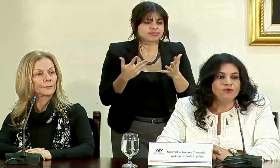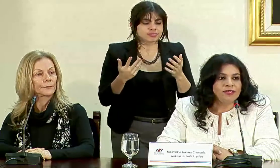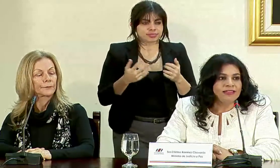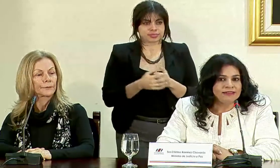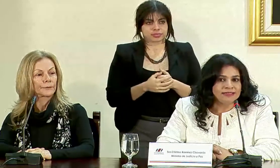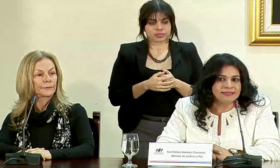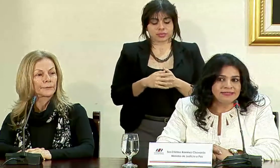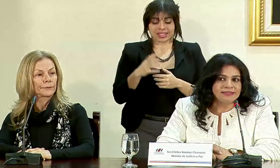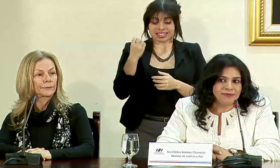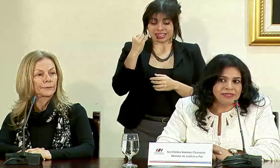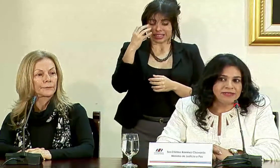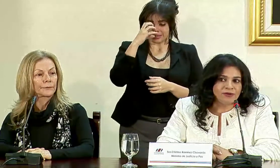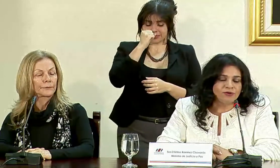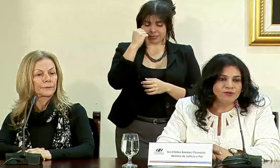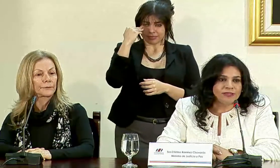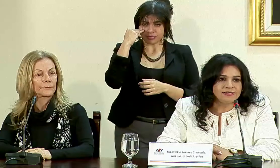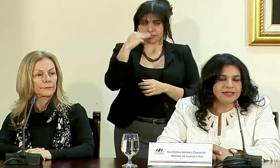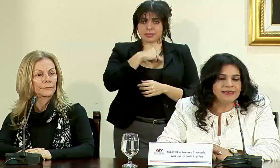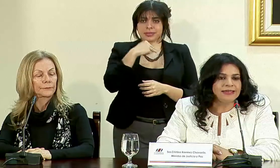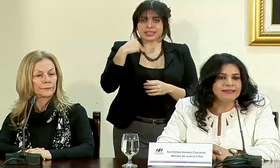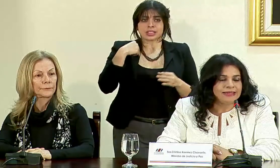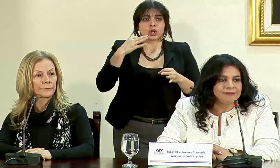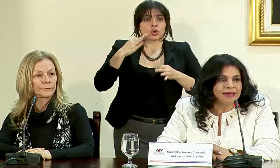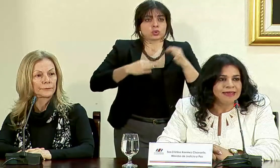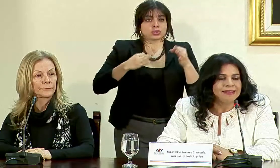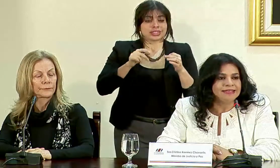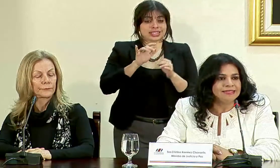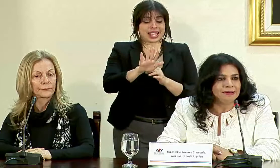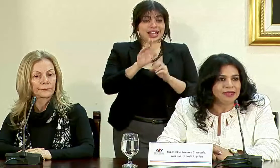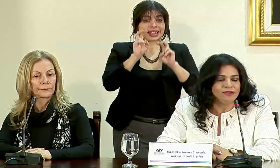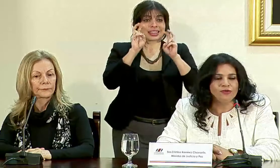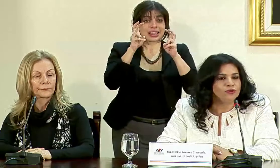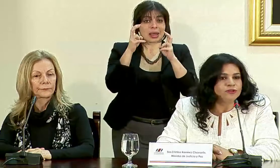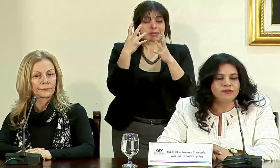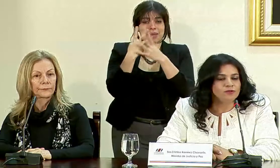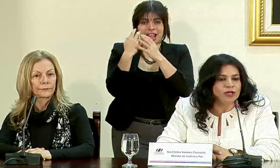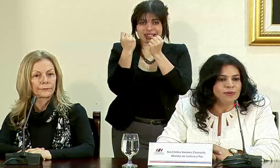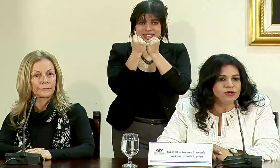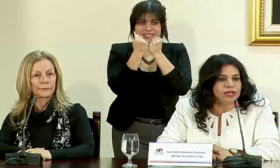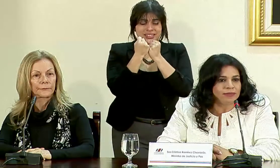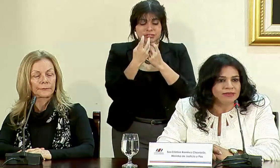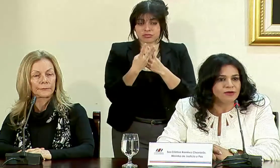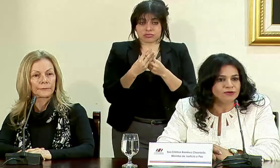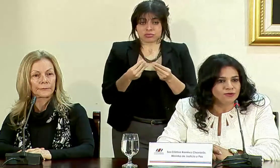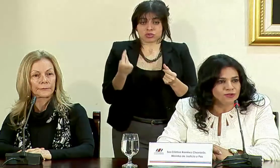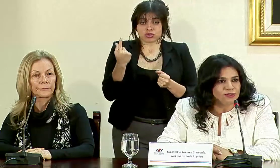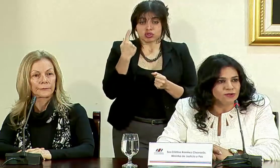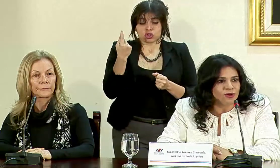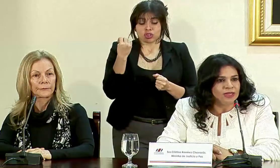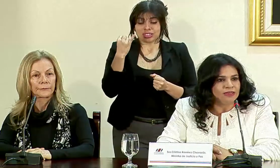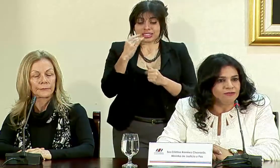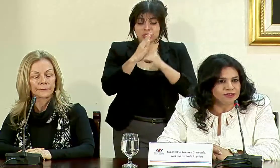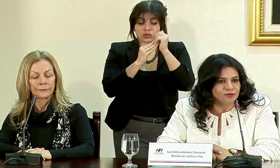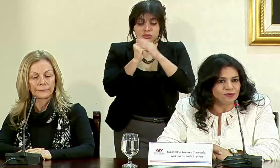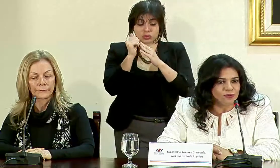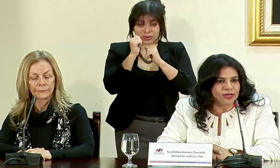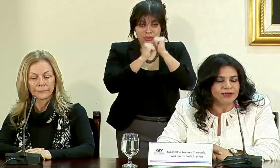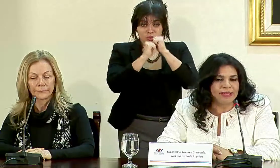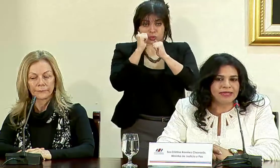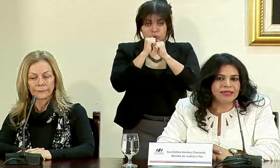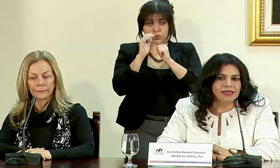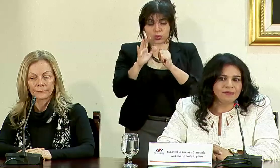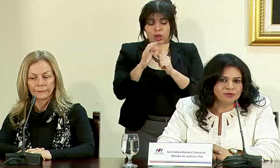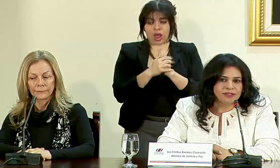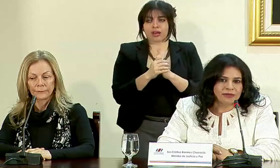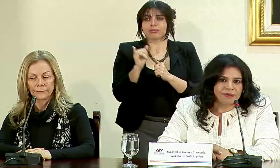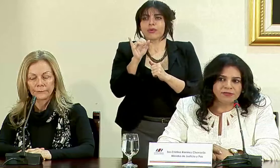conscientes desde el Ministerio de Justicia de que el tema de hacinamiento no se resuelve únicamente construyendo infraestructura